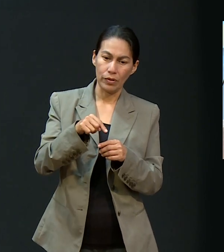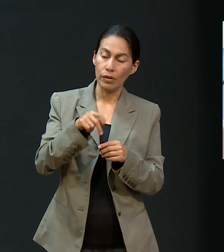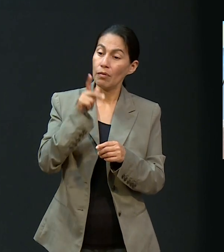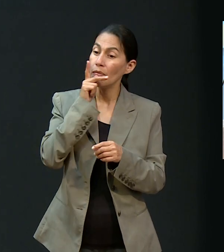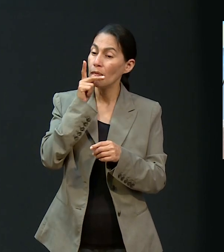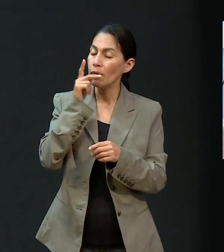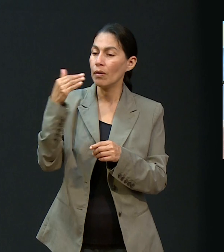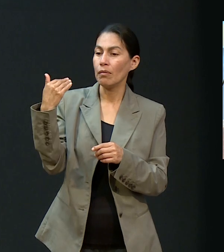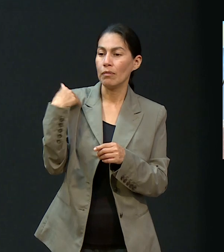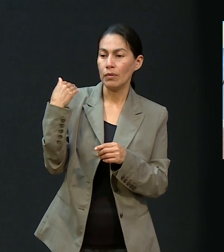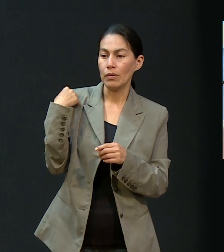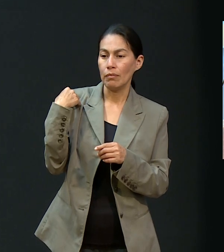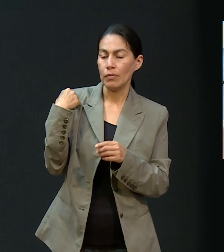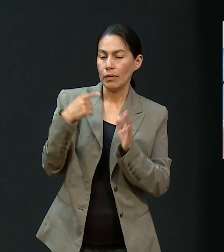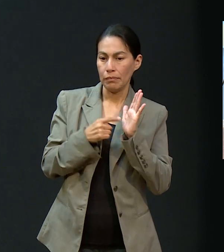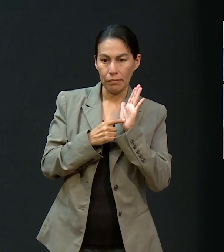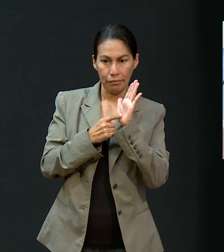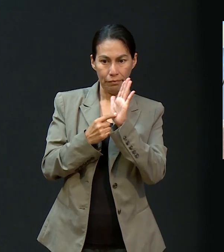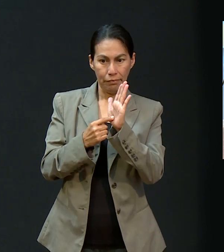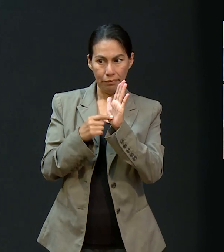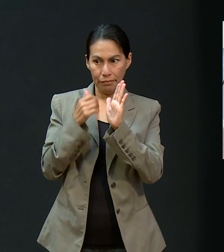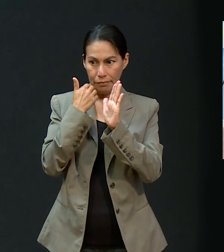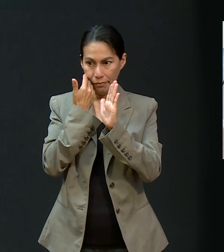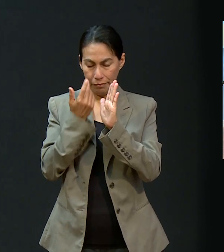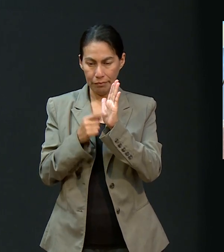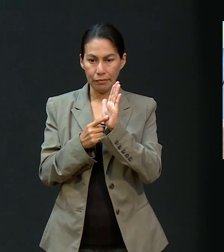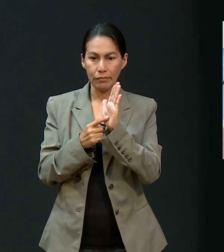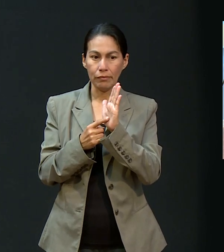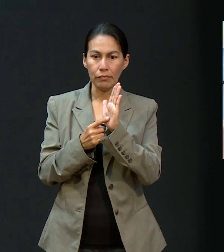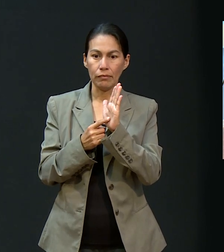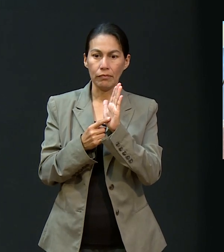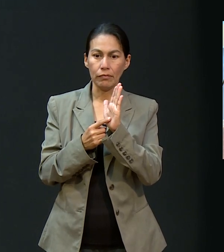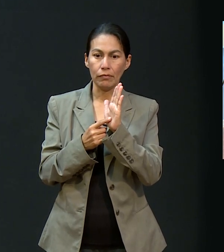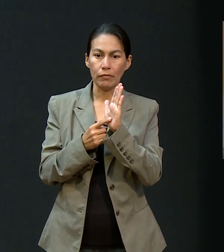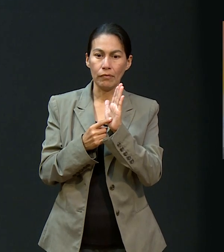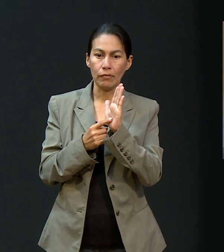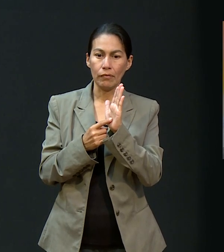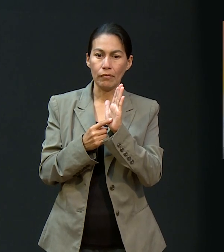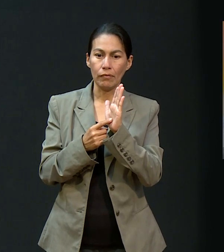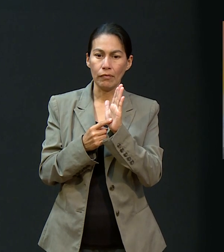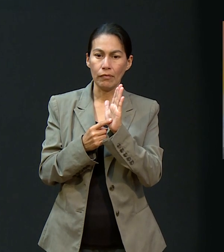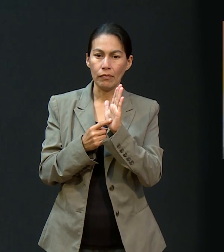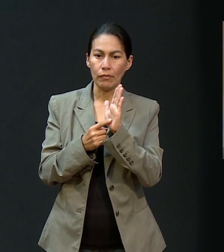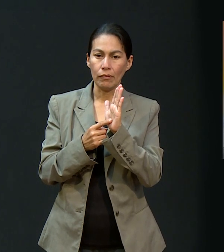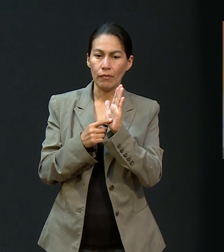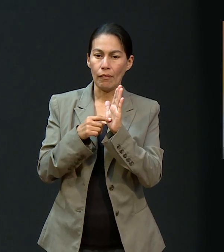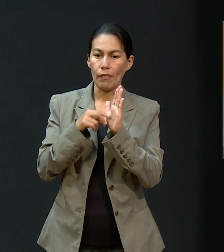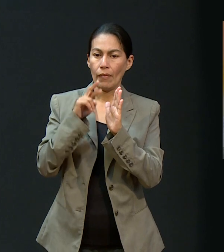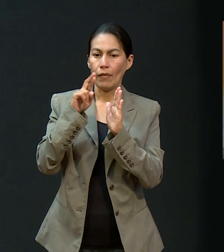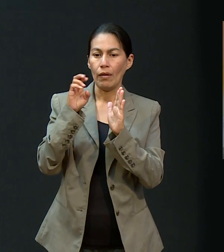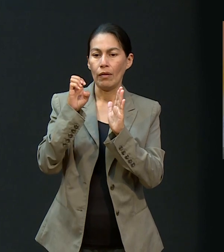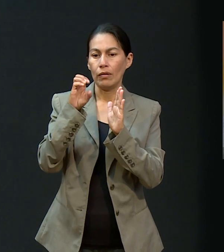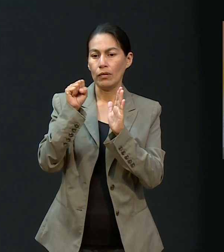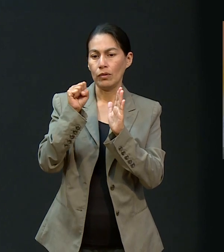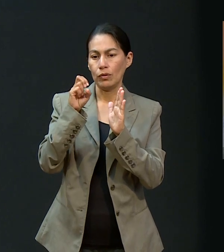llama a su consultorio y me dice, te quiero mostrar algo. Y es donde me enseñó su radiografía, su